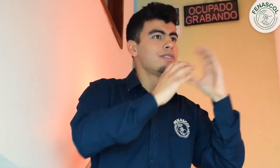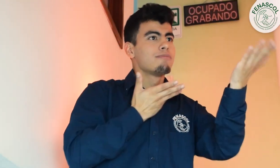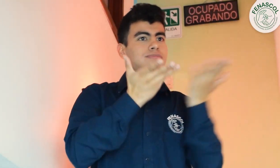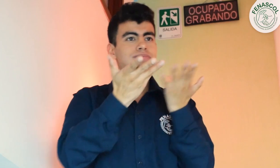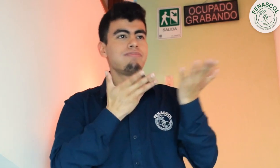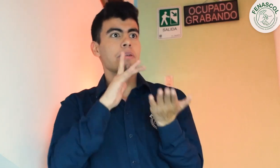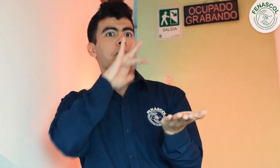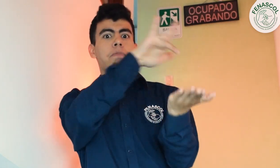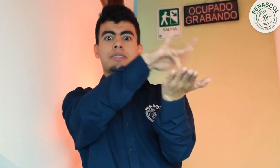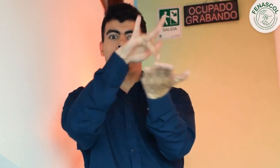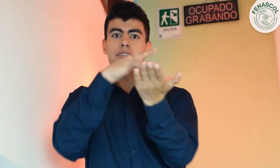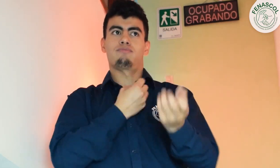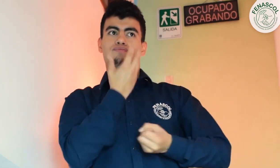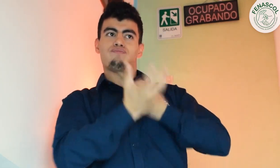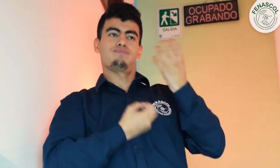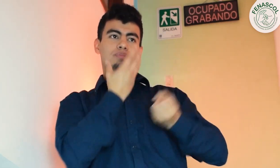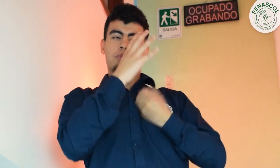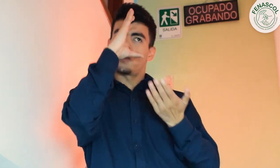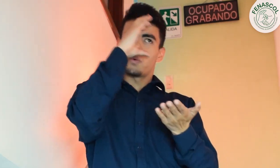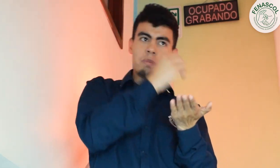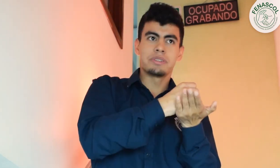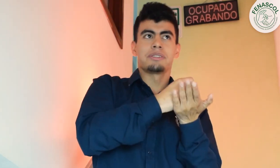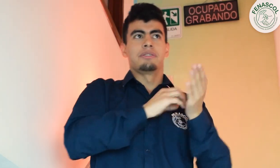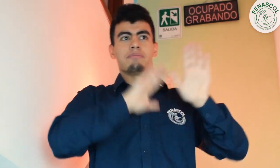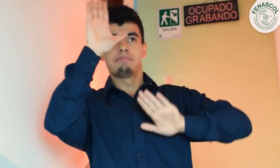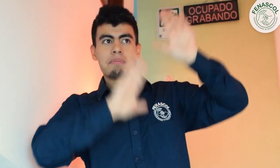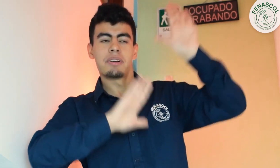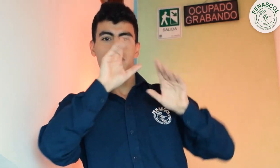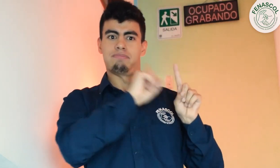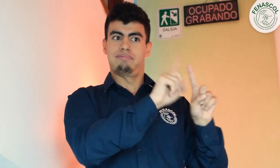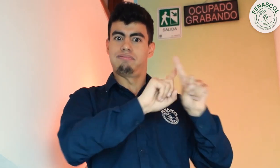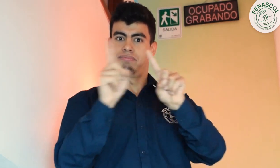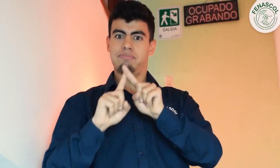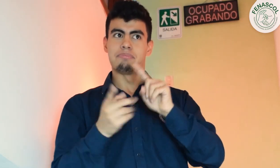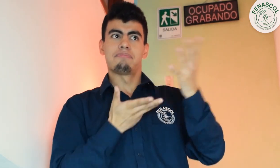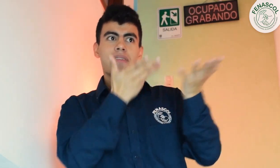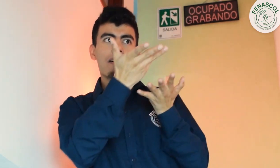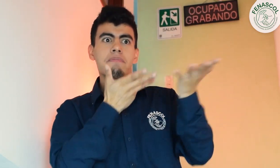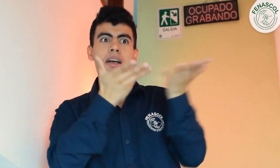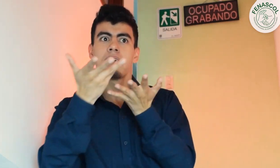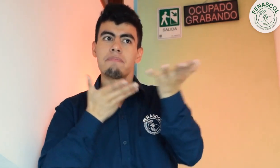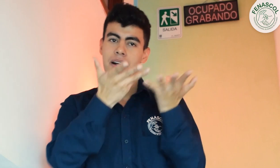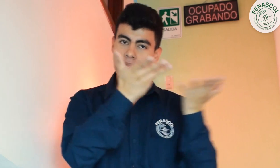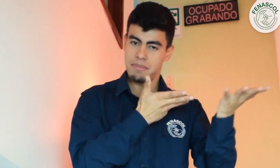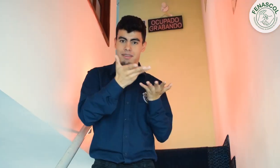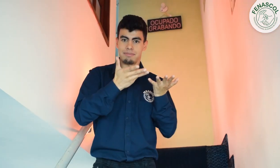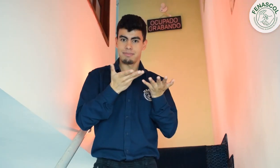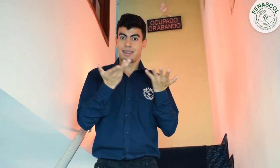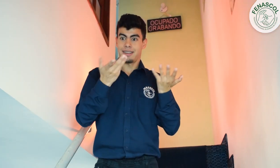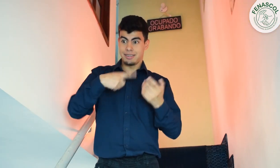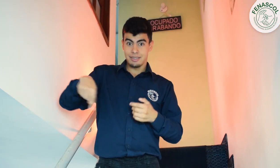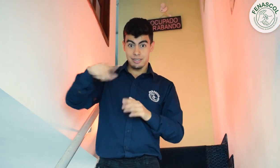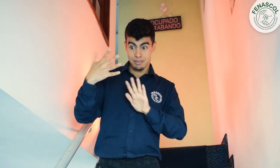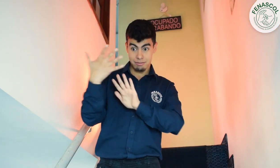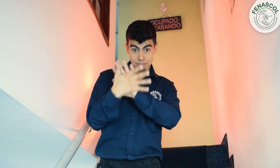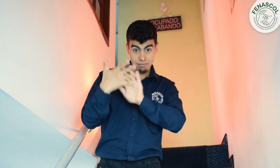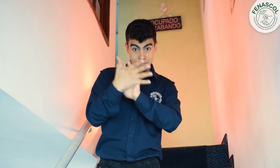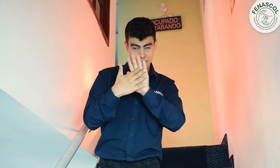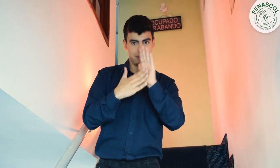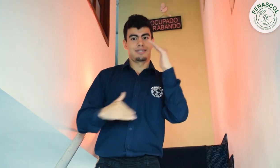comunicación y participación de las personas sordas en igualdad de condiciones. Además de contribuir al estatus de la lengua de señas